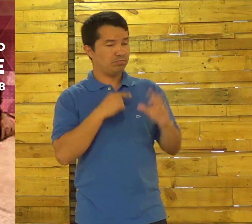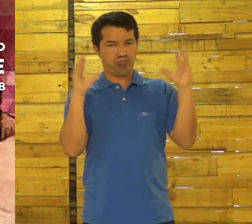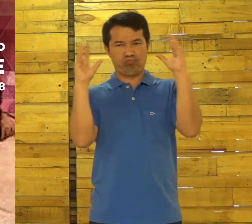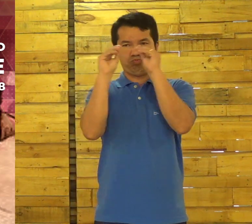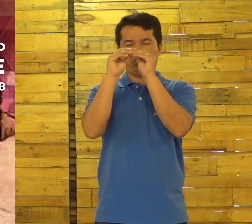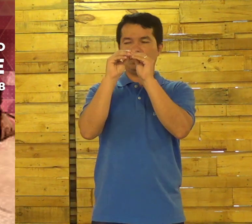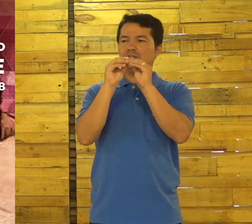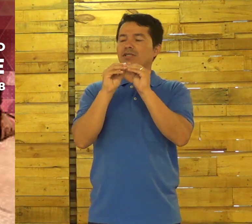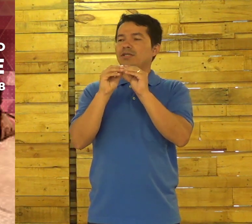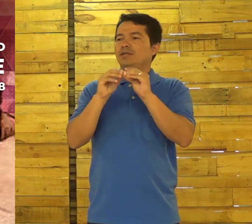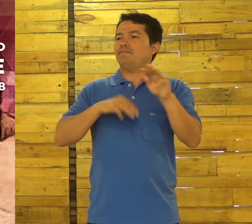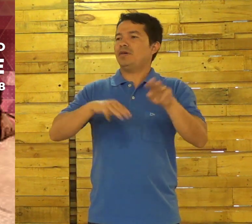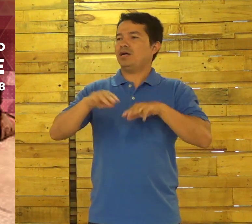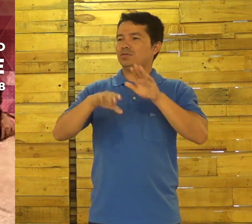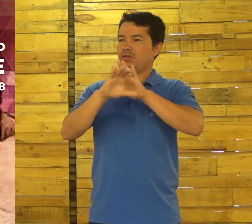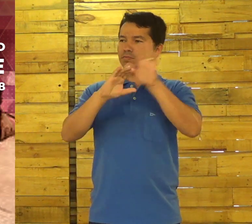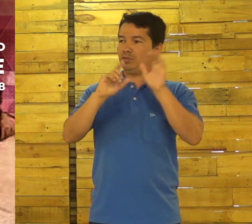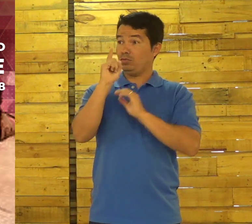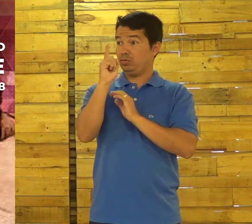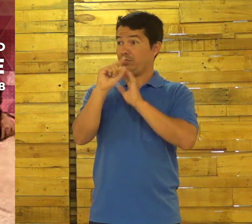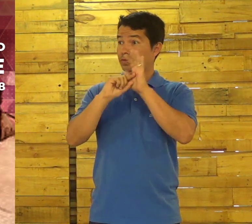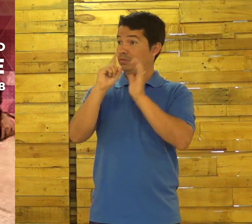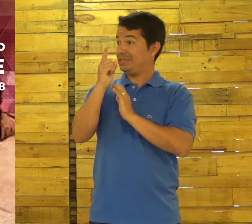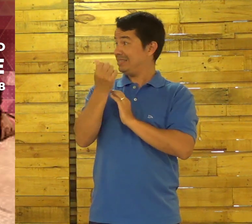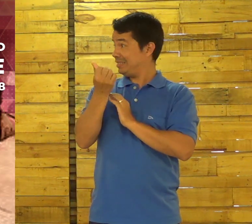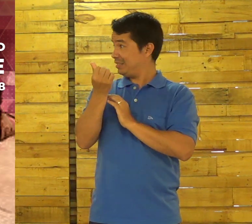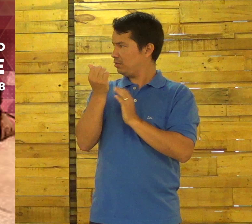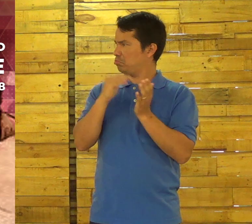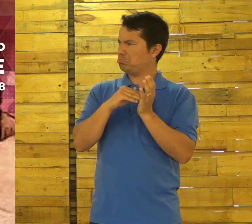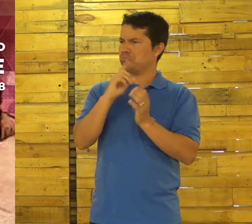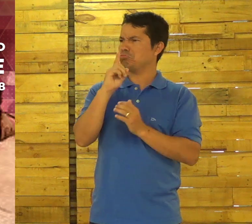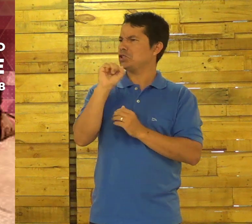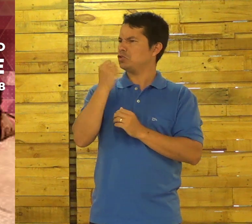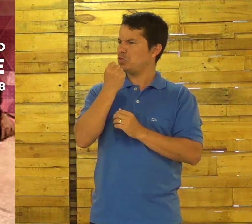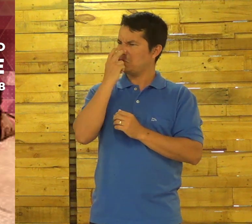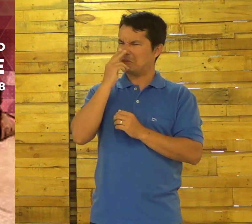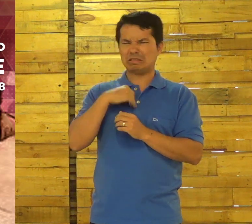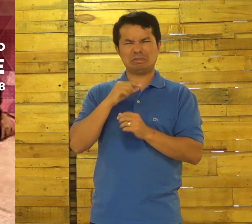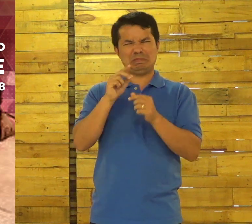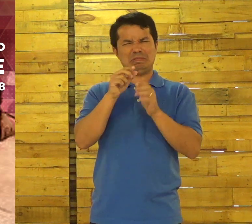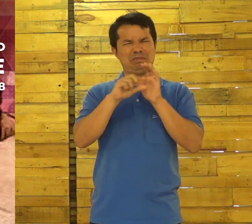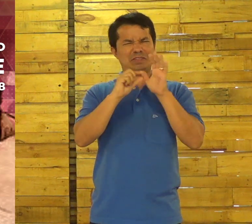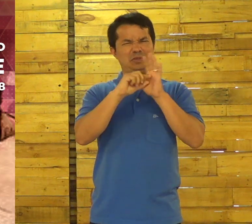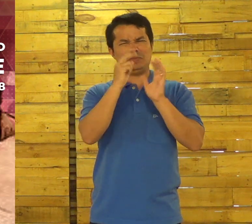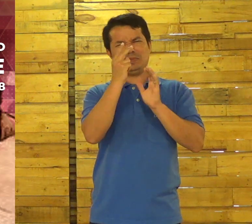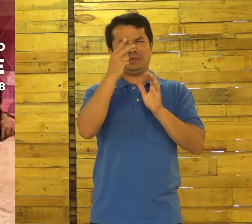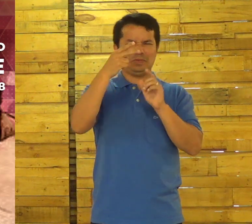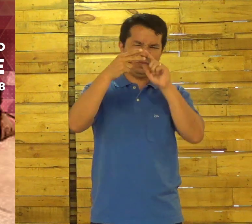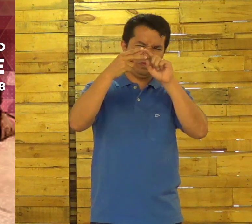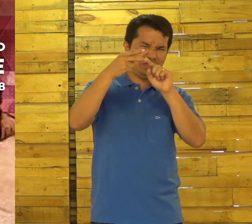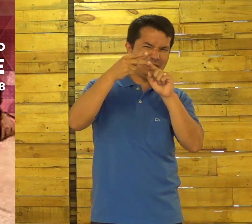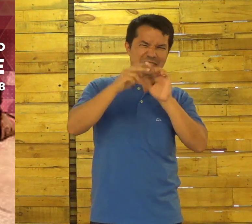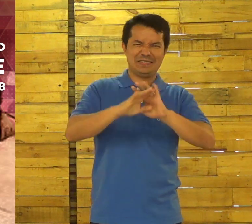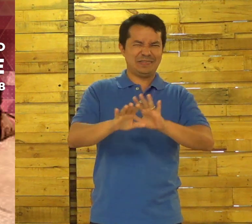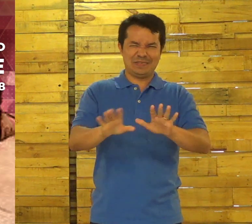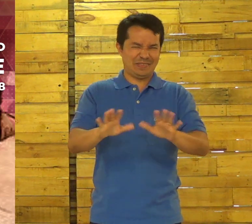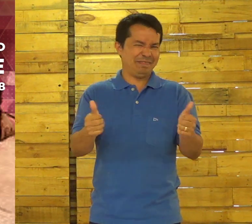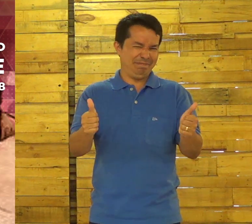Então, nós vamos fazer um resumo a respeito desse capítulo de Marcos. E vamos ler ali do versículo 16 a 18,